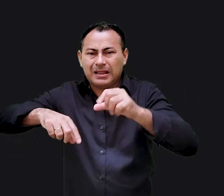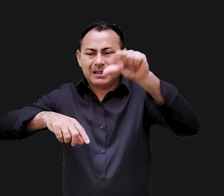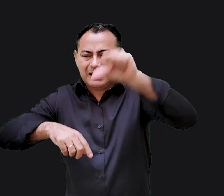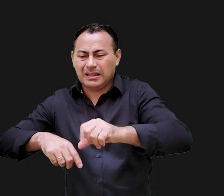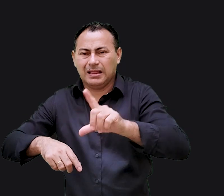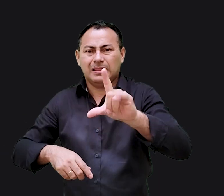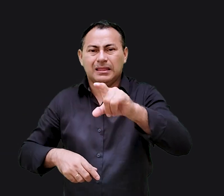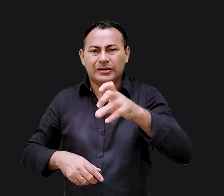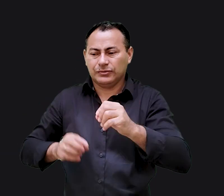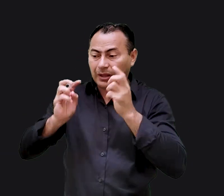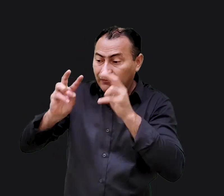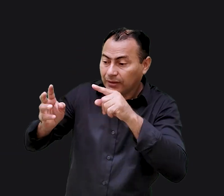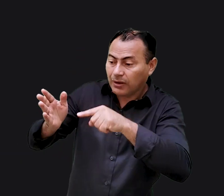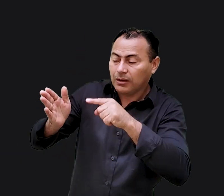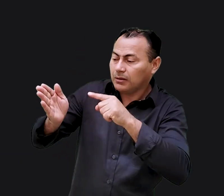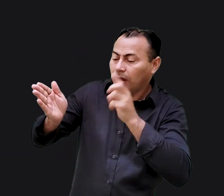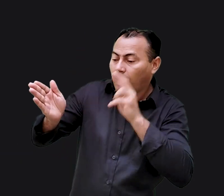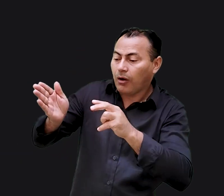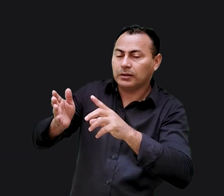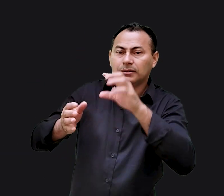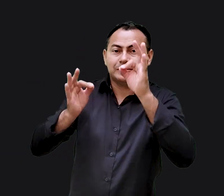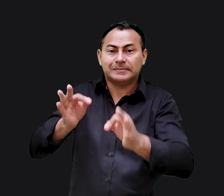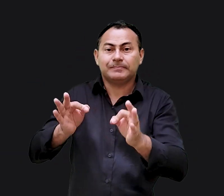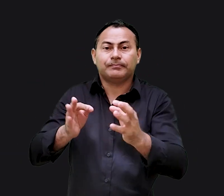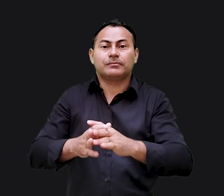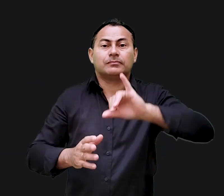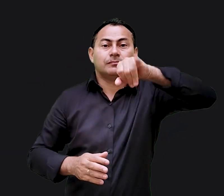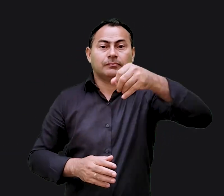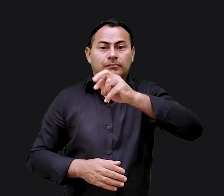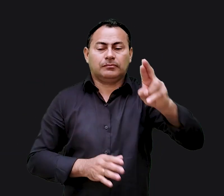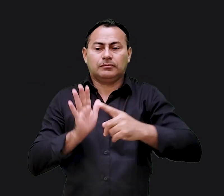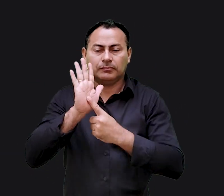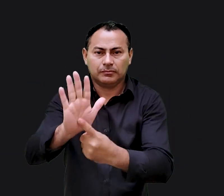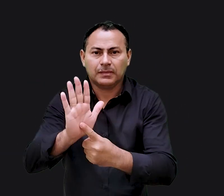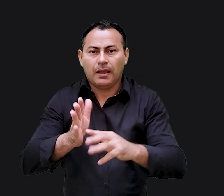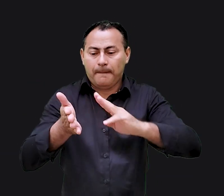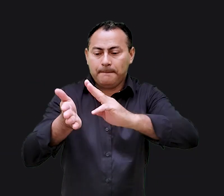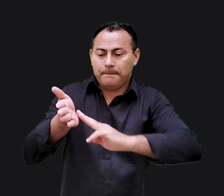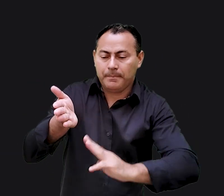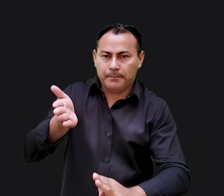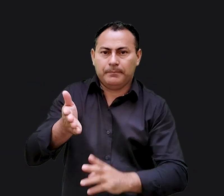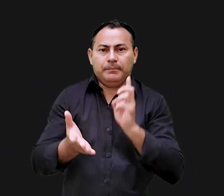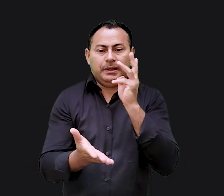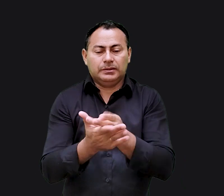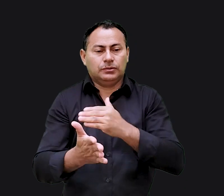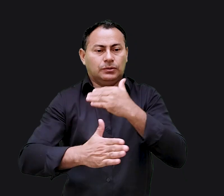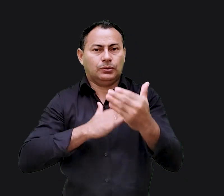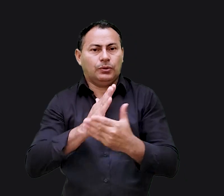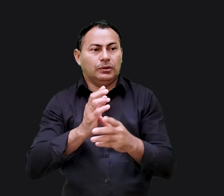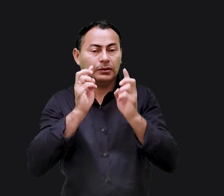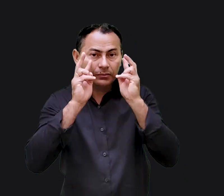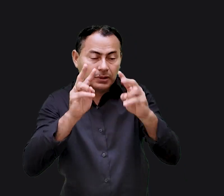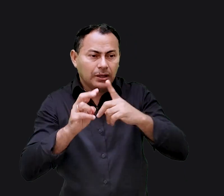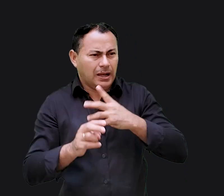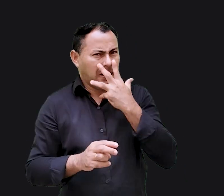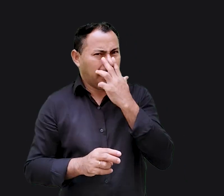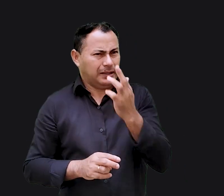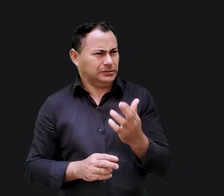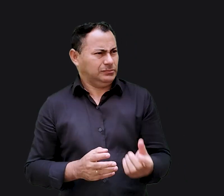trapo que vocês estão vendo aqui. Tenho certeza que Jeremias conseguiu passar sua mensagem, mesmo que todos a tenham